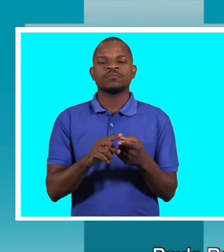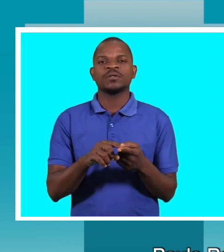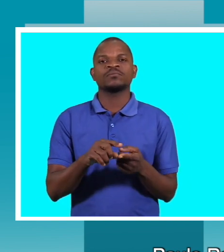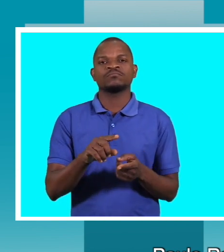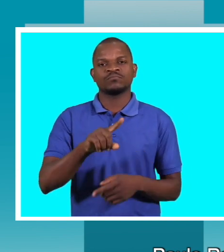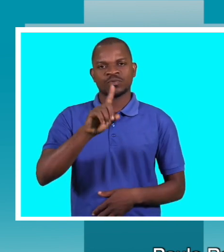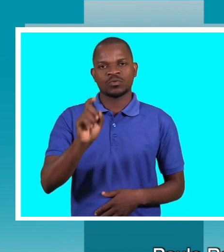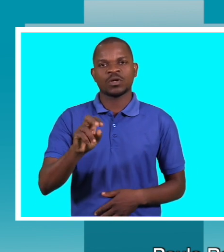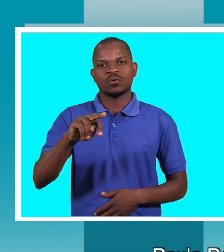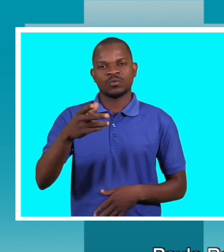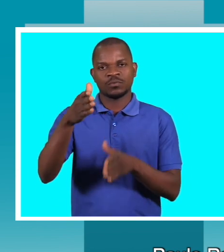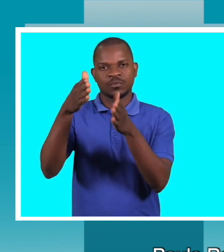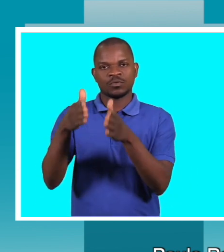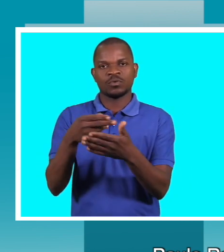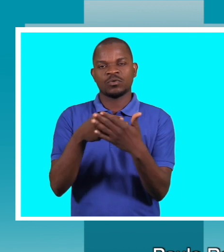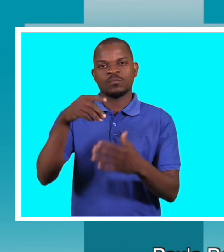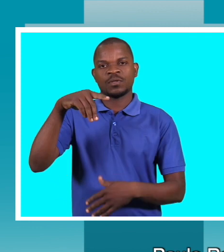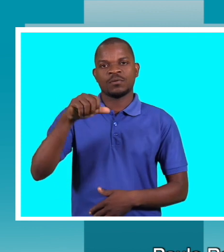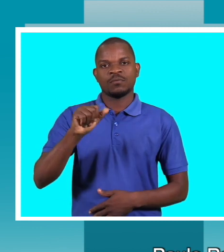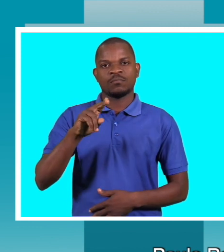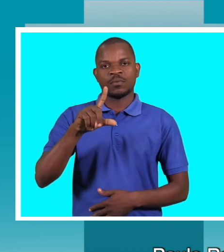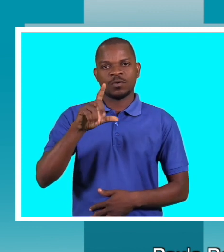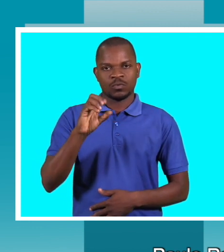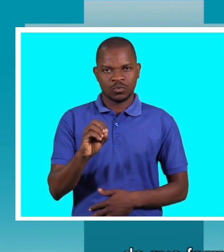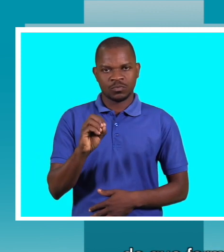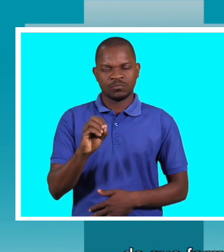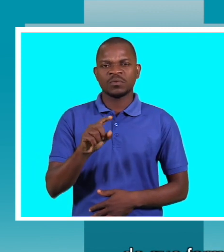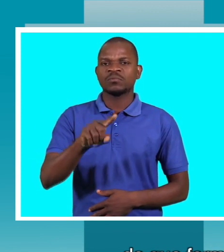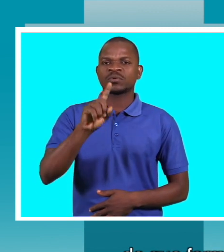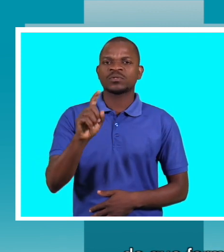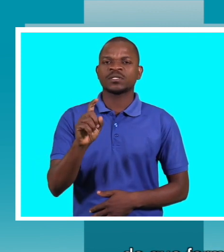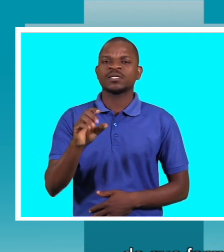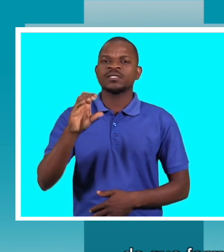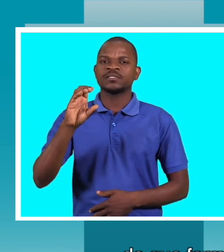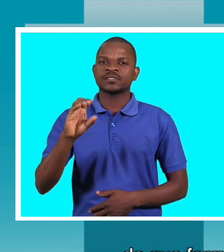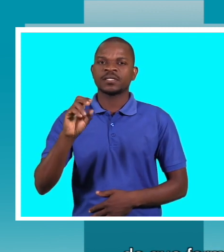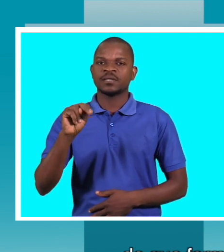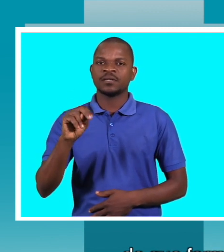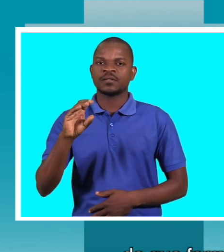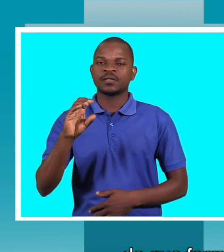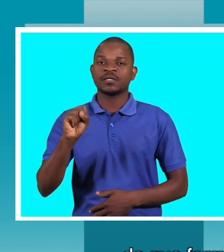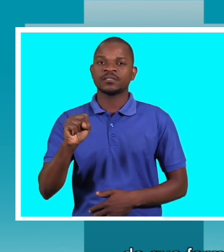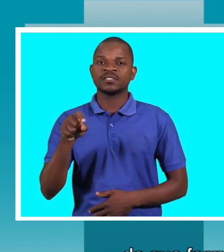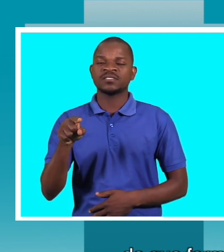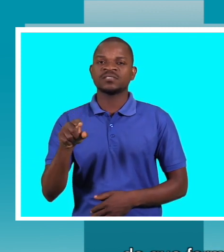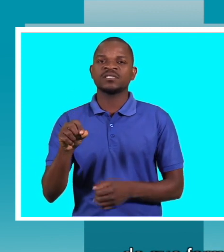questão que eu colocava ao Marcel, de que forma o Conselho Nacional tem